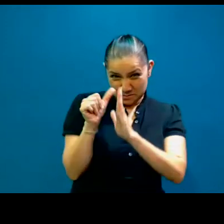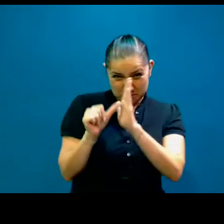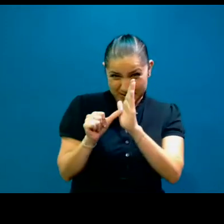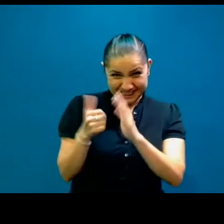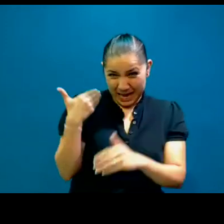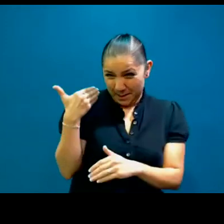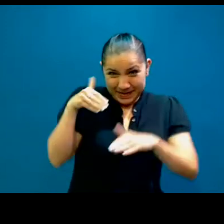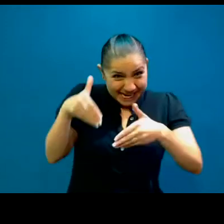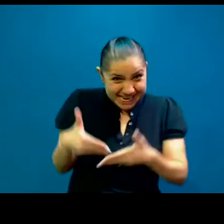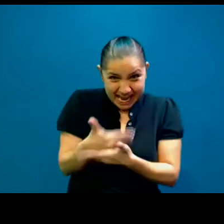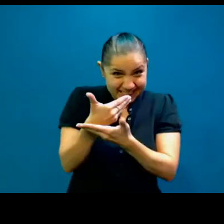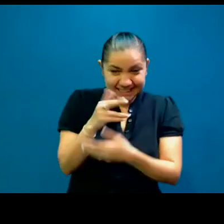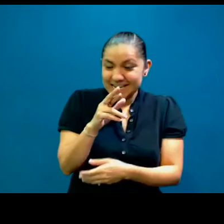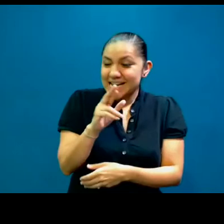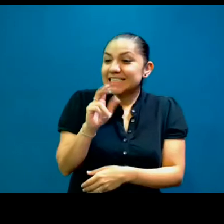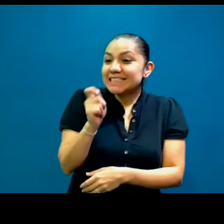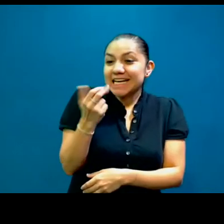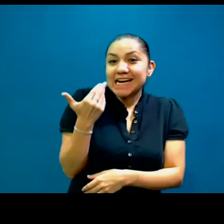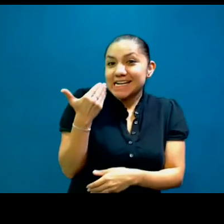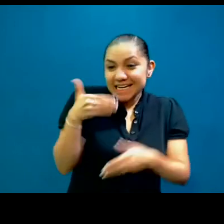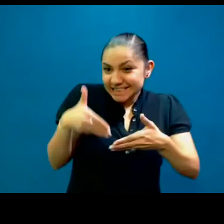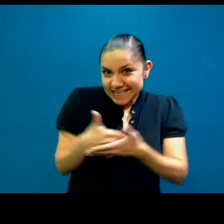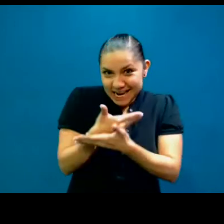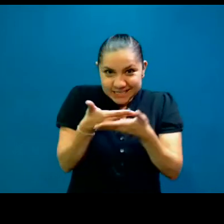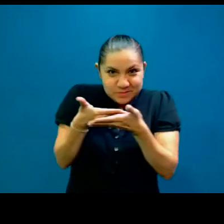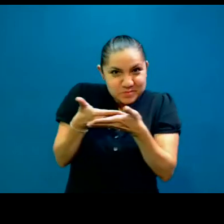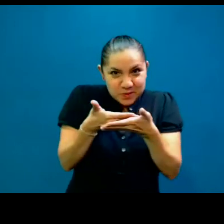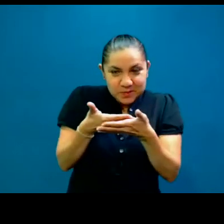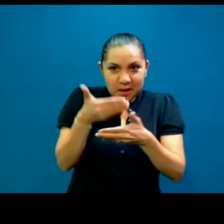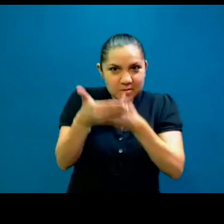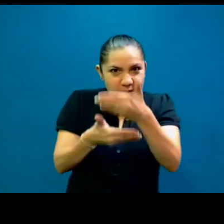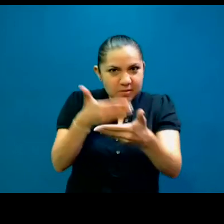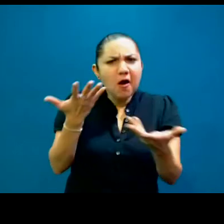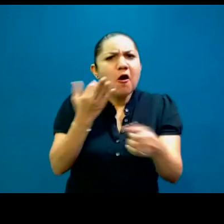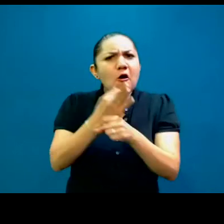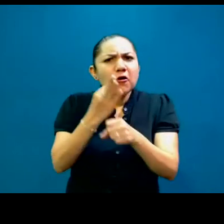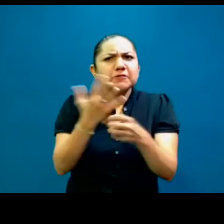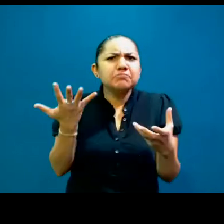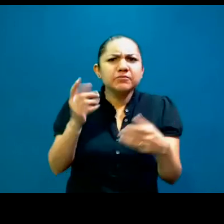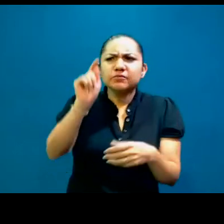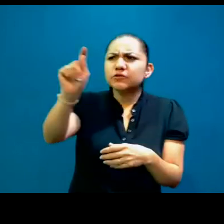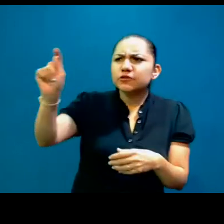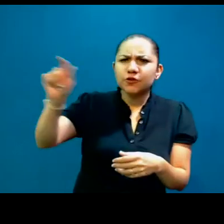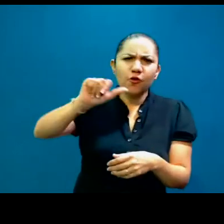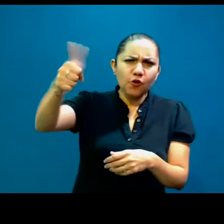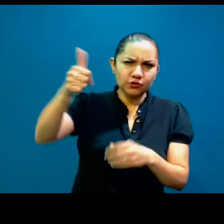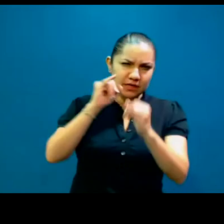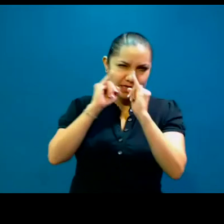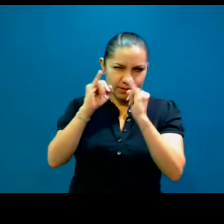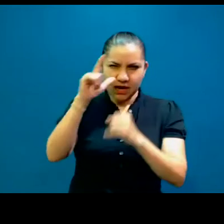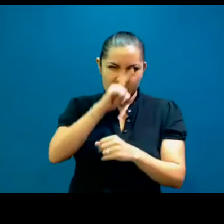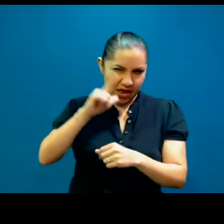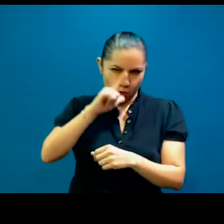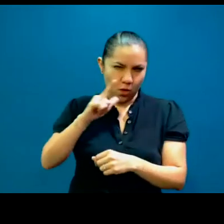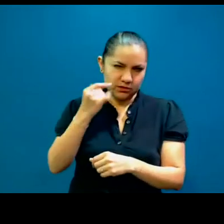nacidos, por así decirlo, ¿no? Y, y cómo podemos, este, su comunidad grande de otros intérpretes de lenguas extranjeras y demás, de